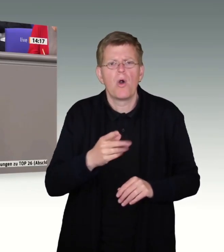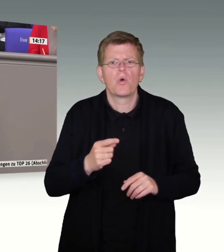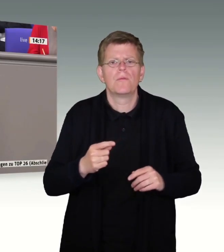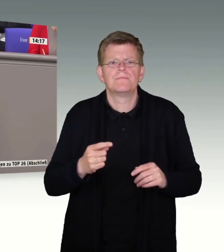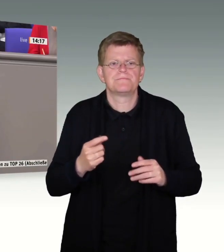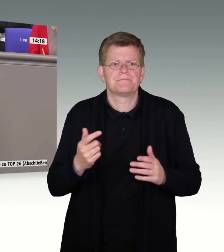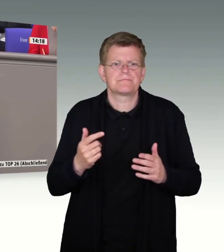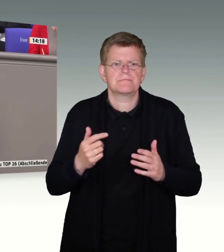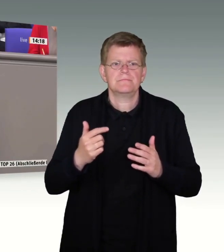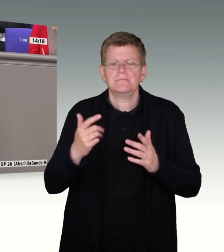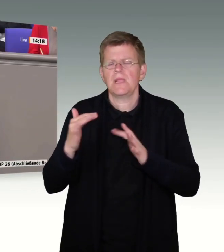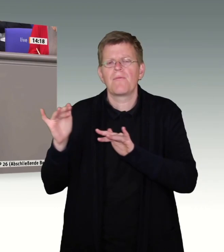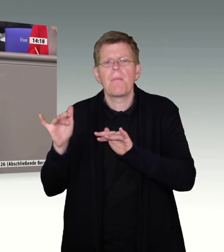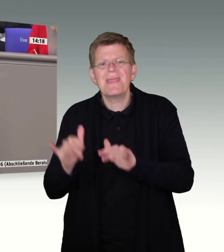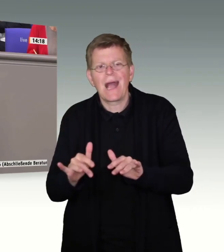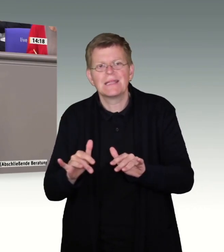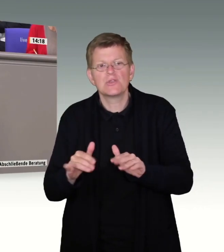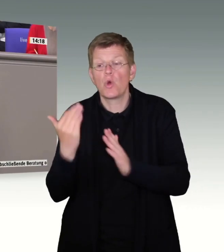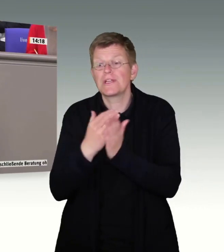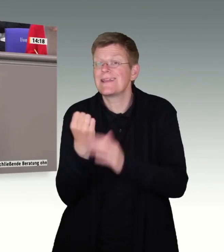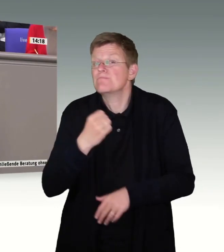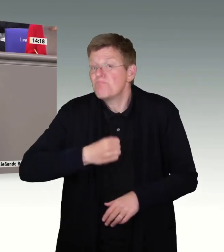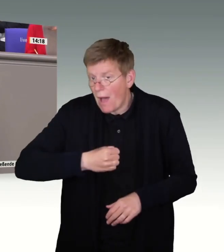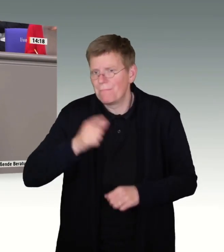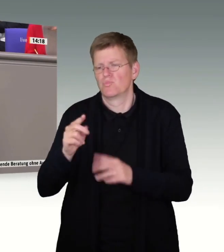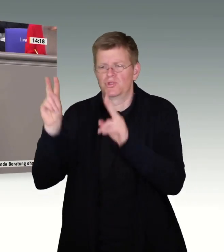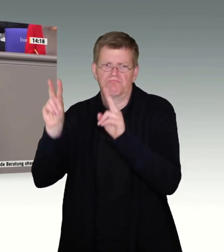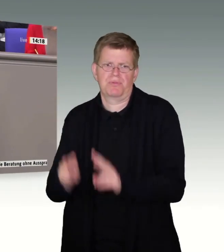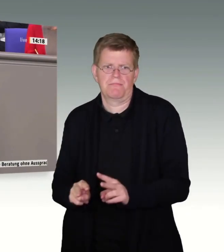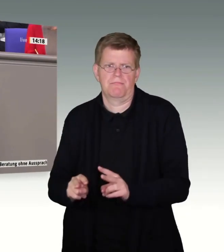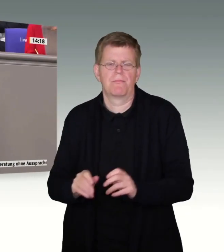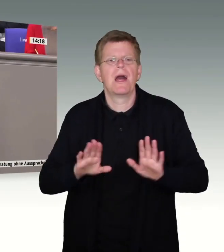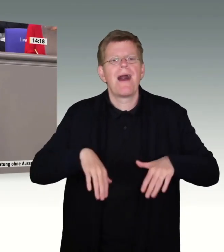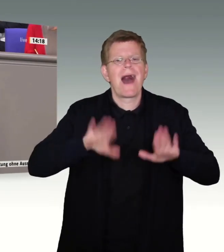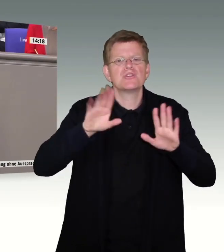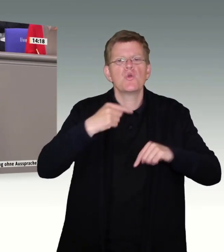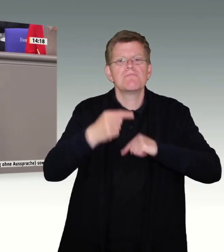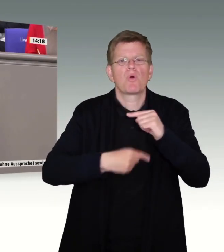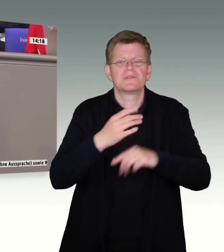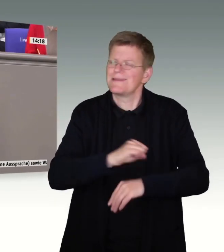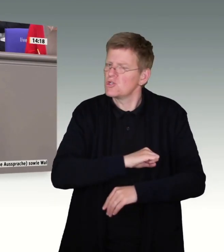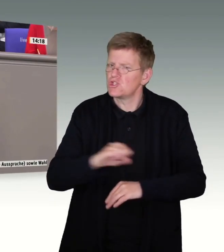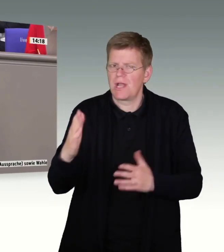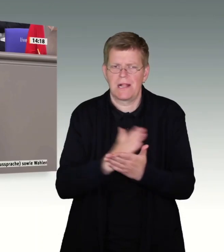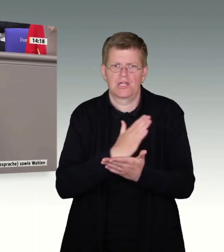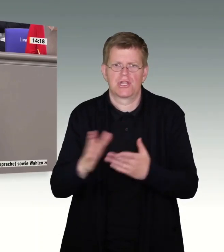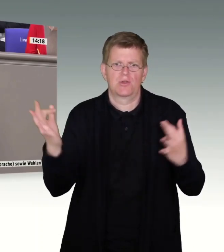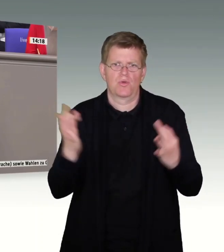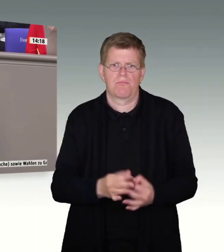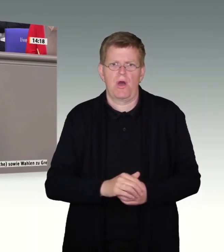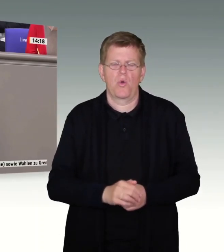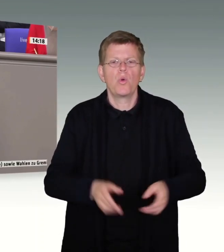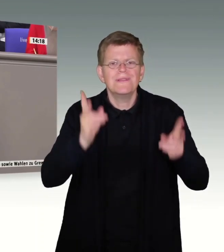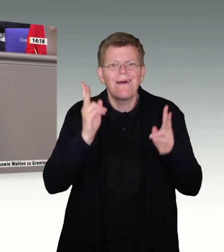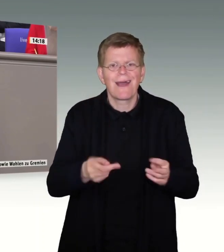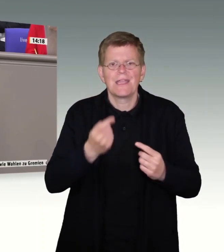illegaler Migration gegenüberstehen. Wir benötigen schnellere Entscheidungen in Asylprozessen sowie eine Vereinheitlichung der Rechtsprechung. Dies